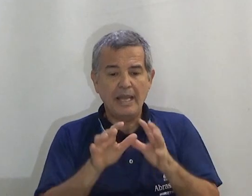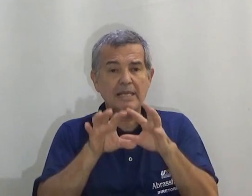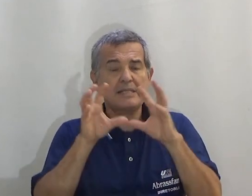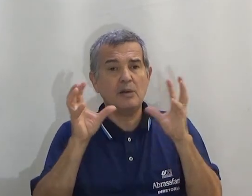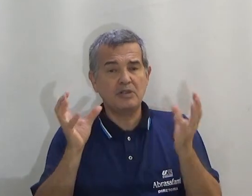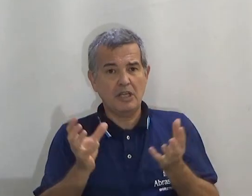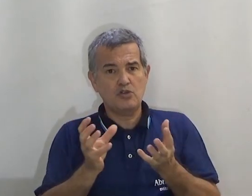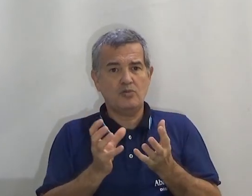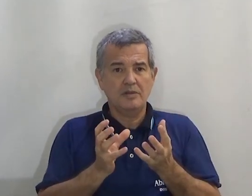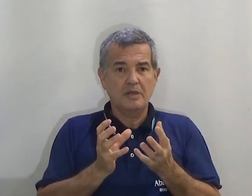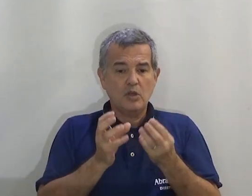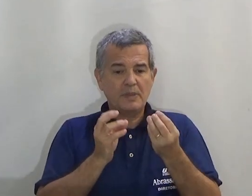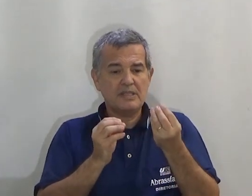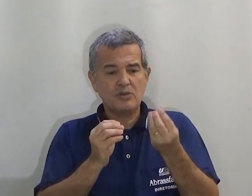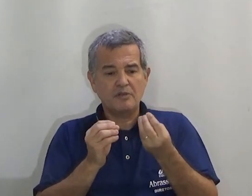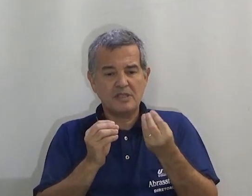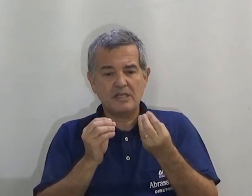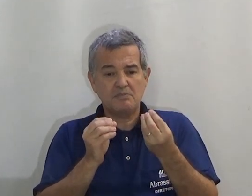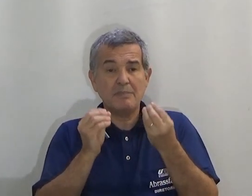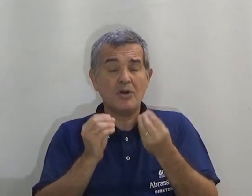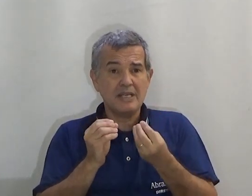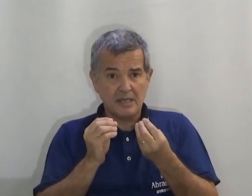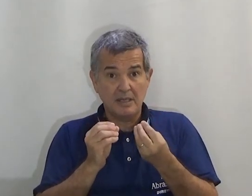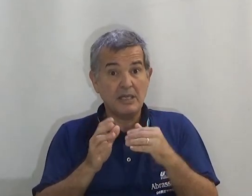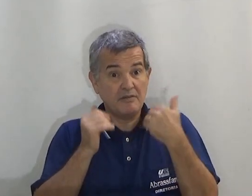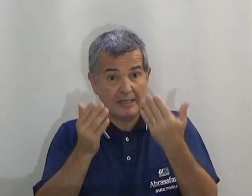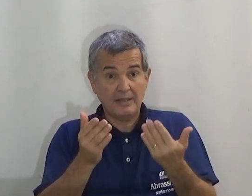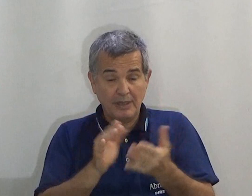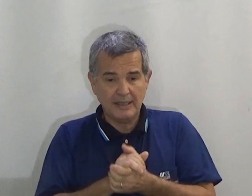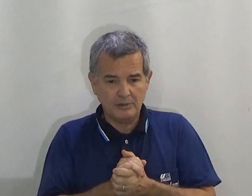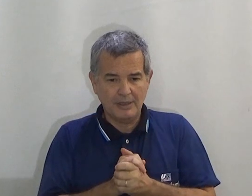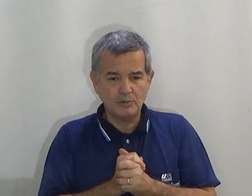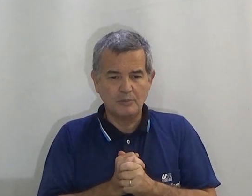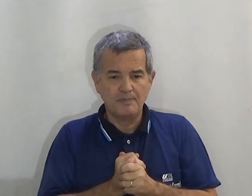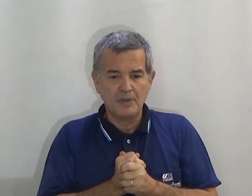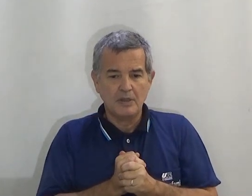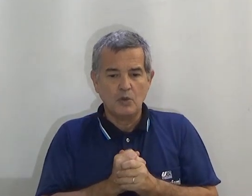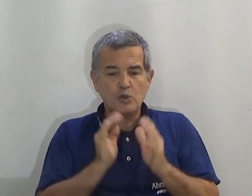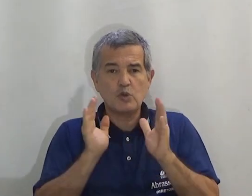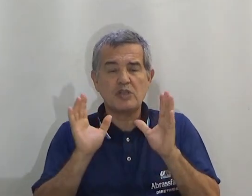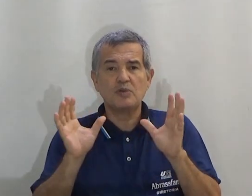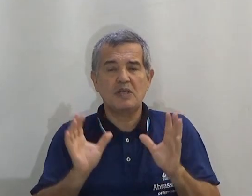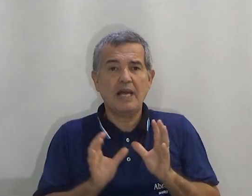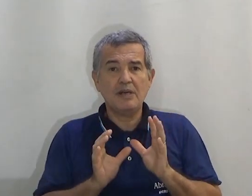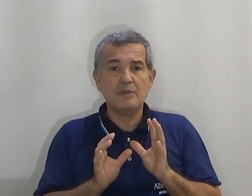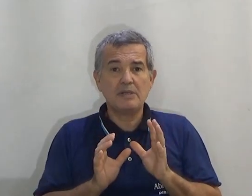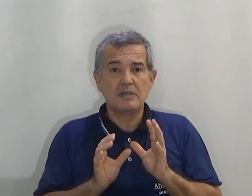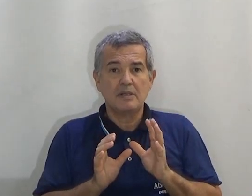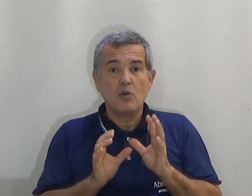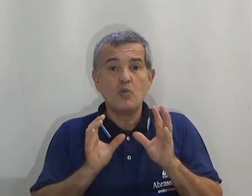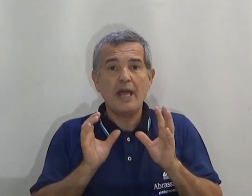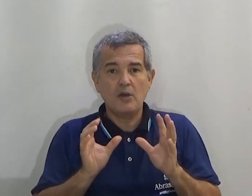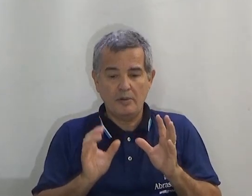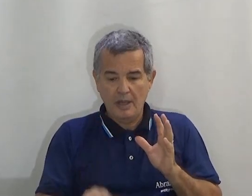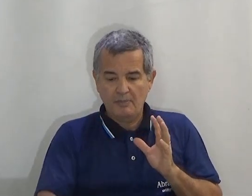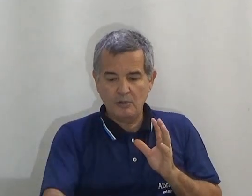Então. Este é o texto. Que eu preciso que vocês. Memorizem. Que vai estar no caderno do aluno. Construção do cenário. Libra-se.